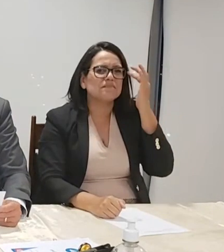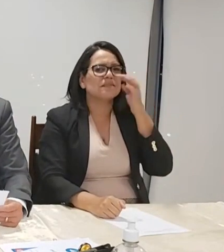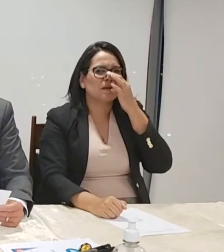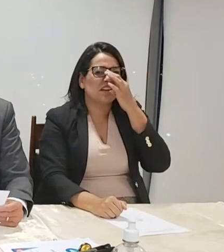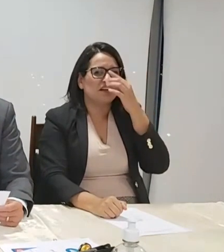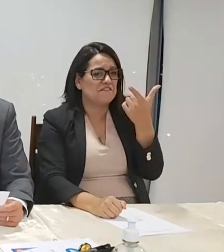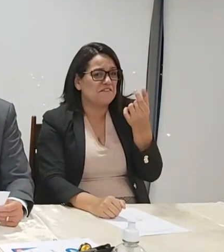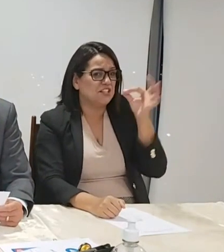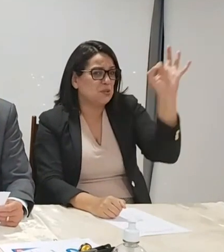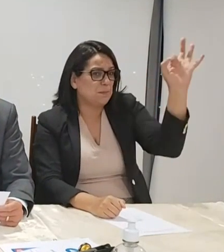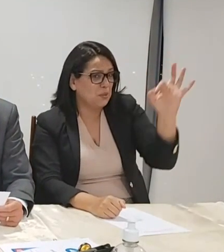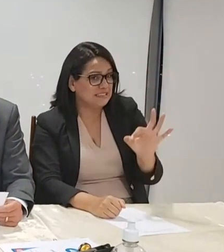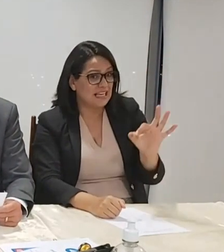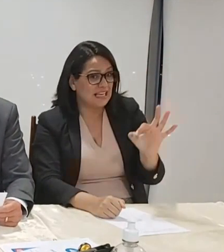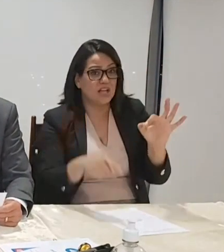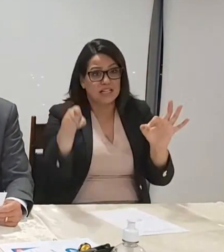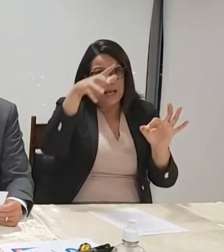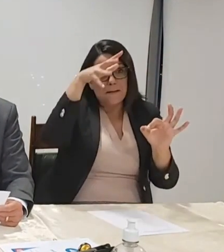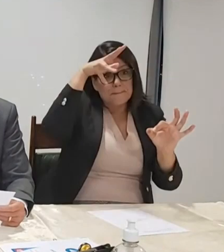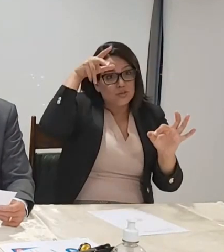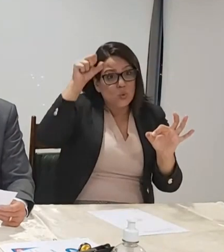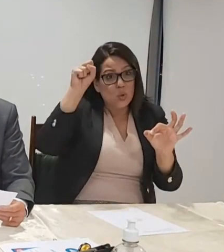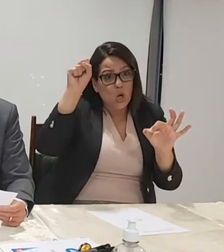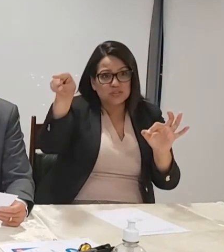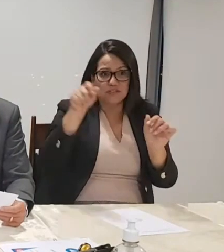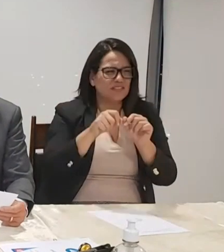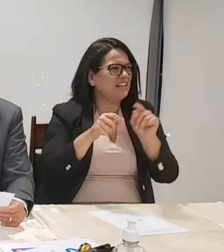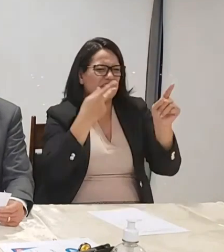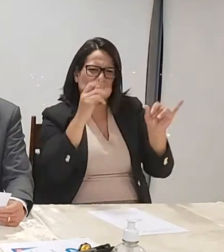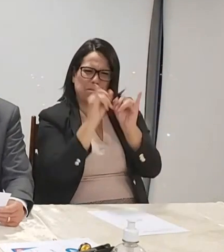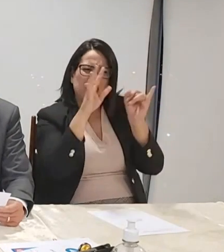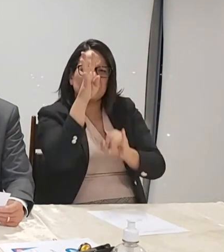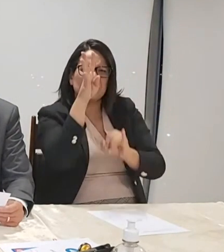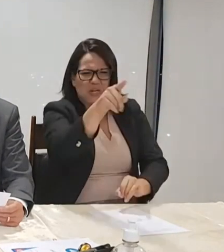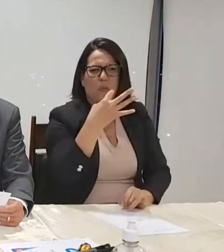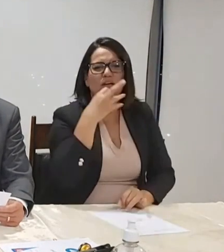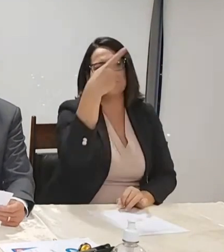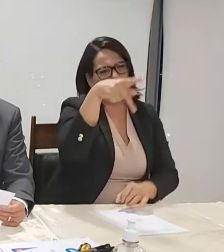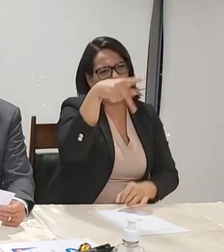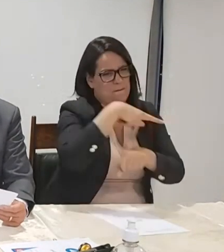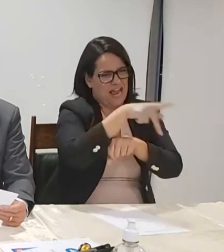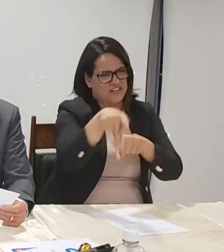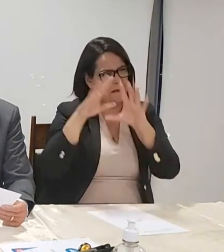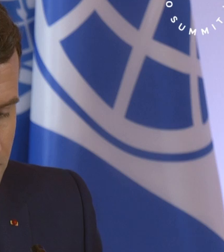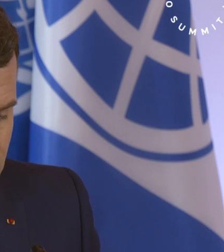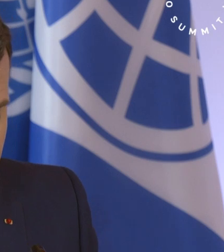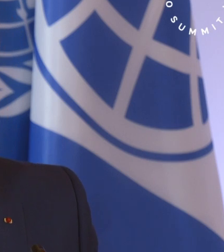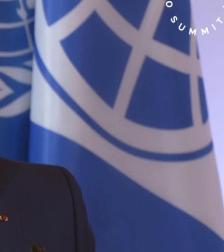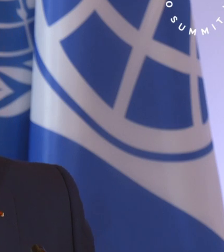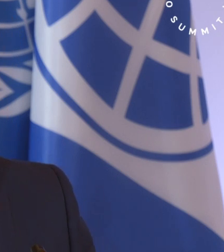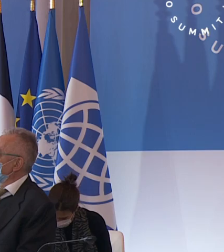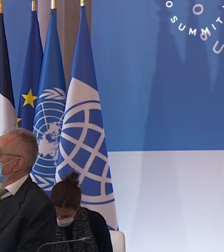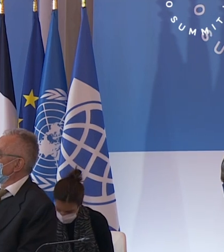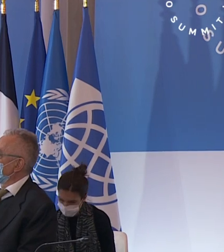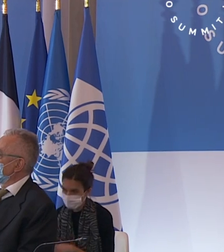Sigue diciendo tonterías. Oye, Macron, ni siquiera conoces tu país y sigues dando tu opinión sobre Brasil. El